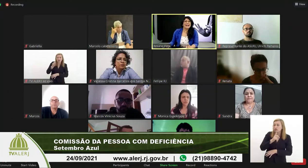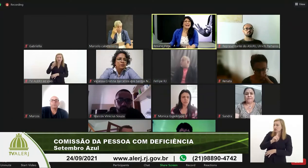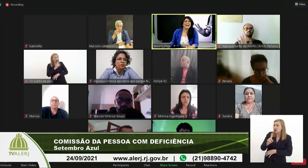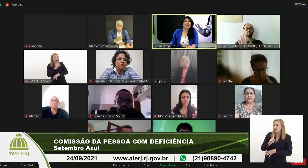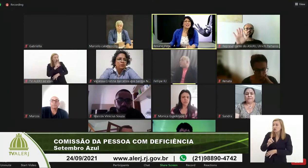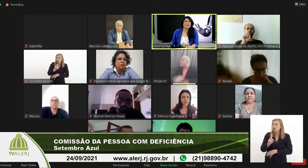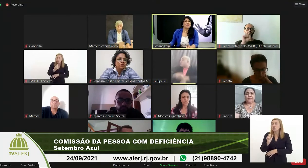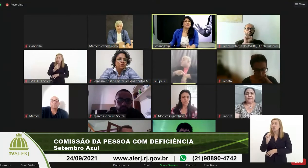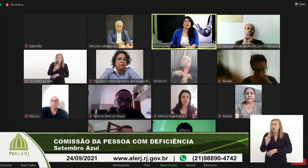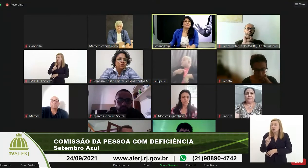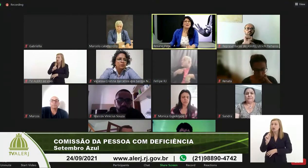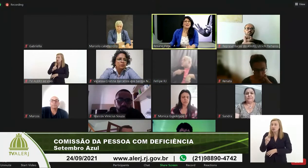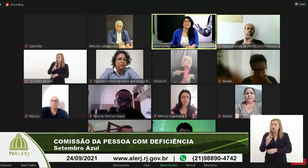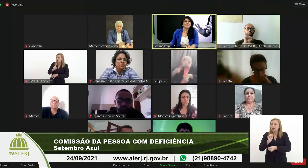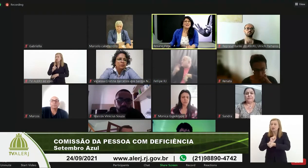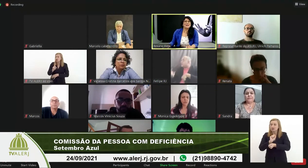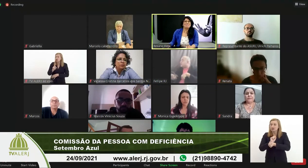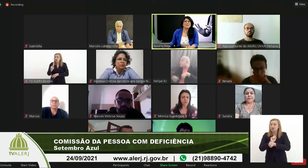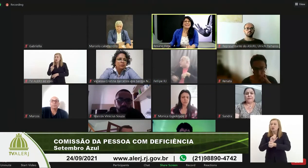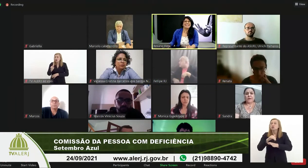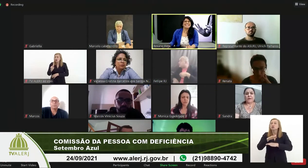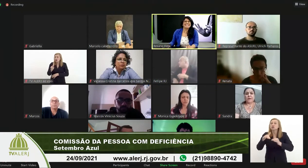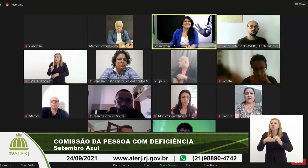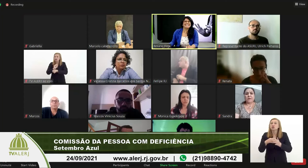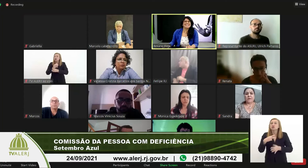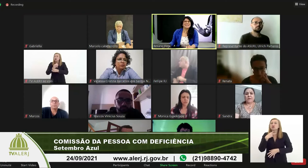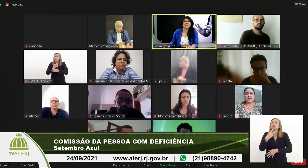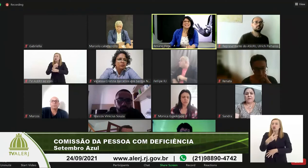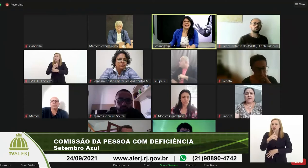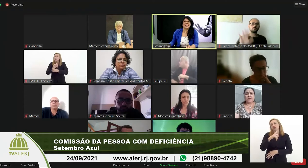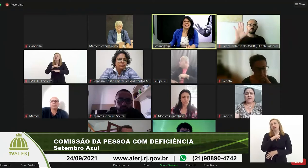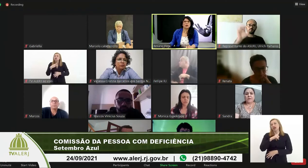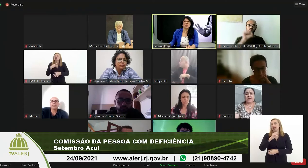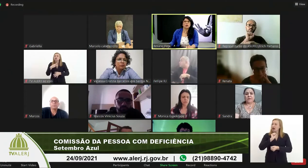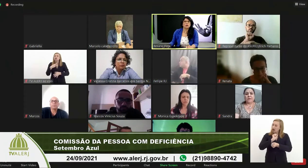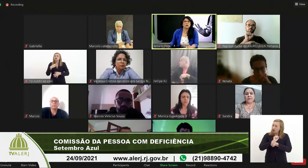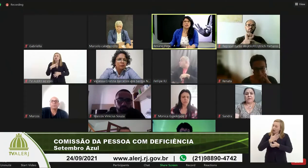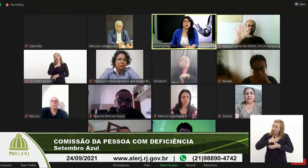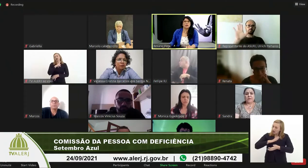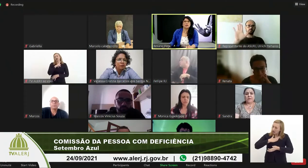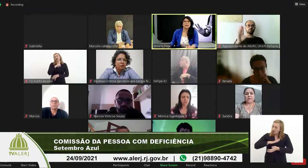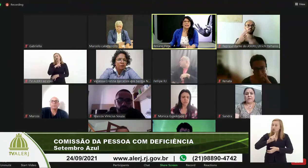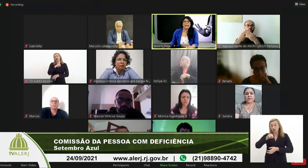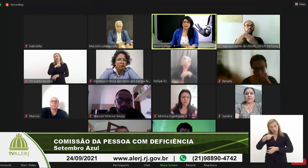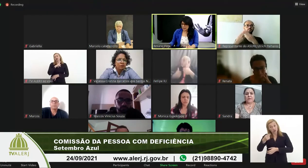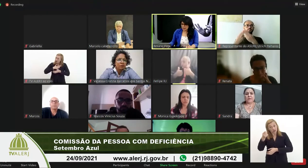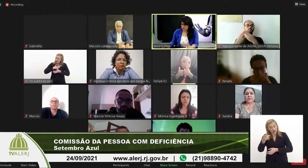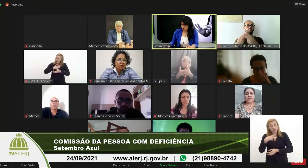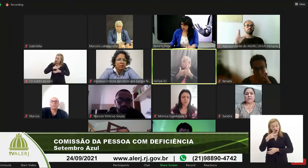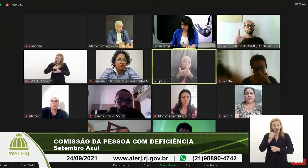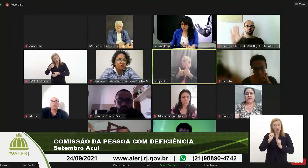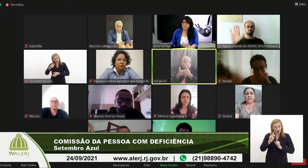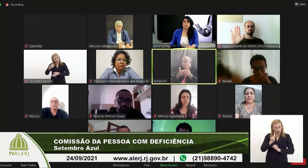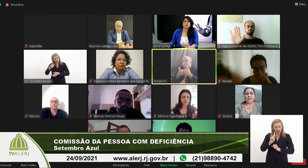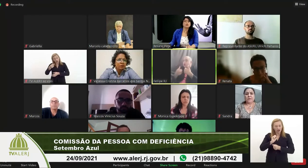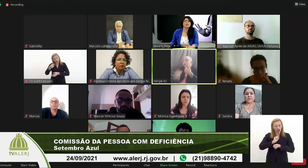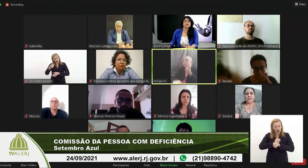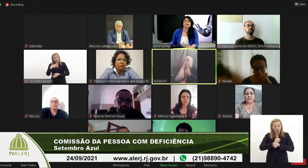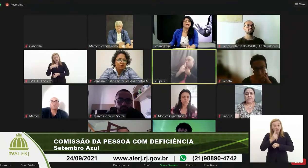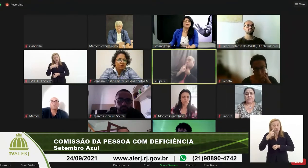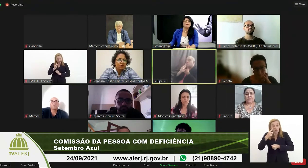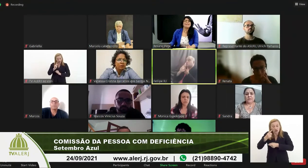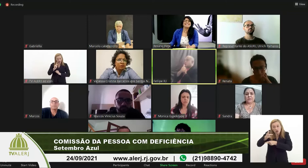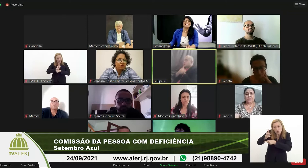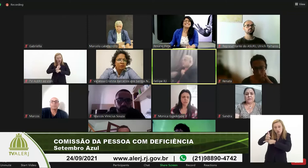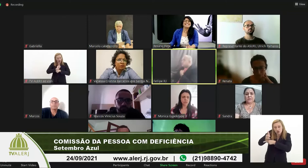aqui todos tem voz Felipe você vai entrar daqui a alguns minutinhos só vamos assistir o